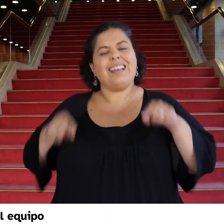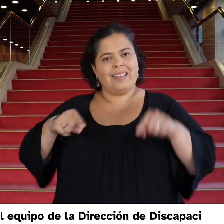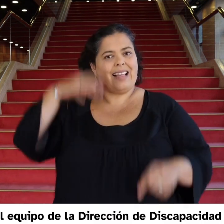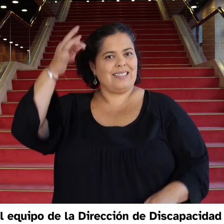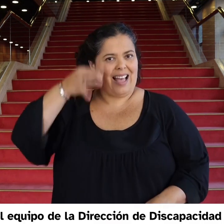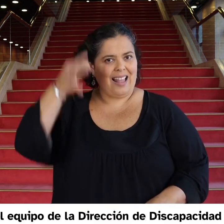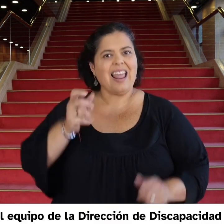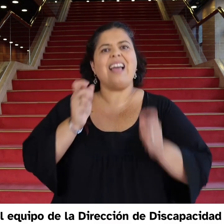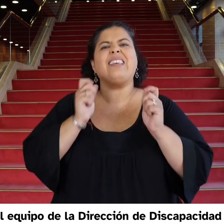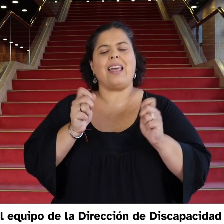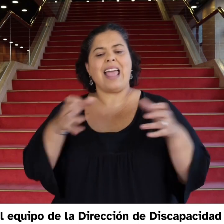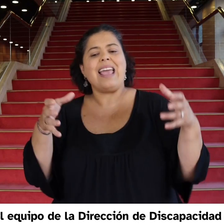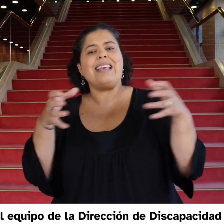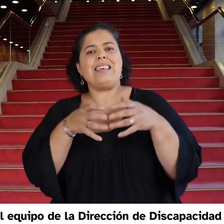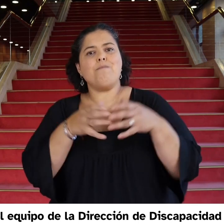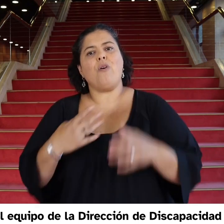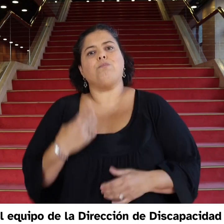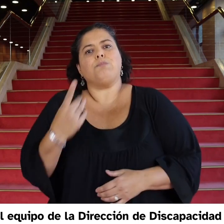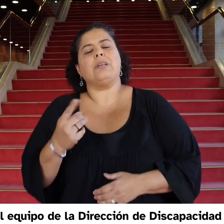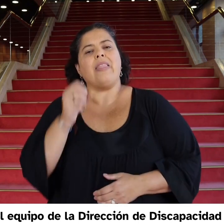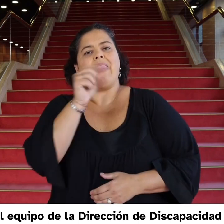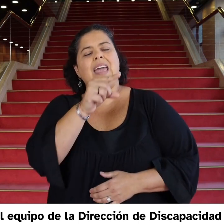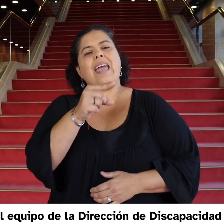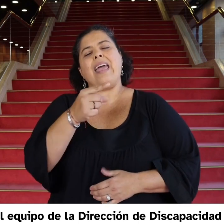Liderada por el equipo de la Dirección de Discapacidad del Mides